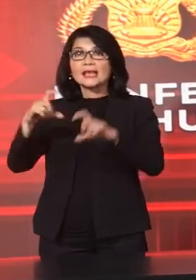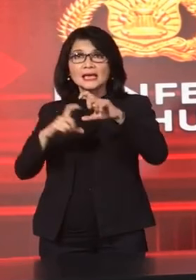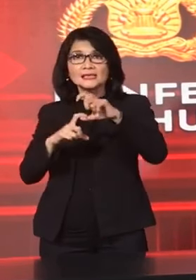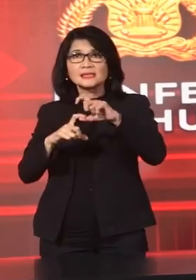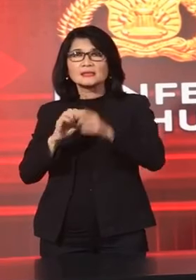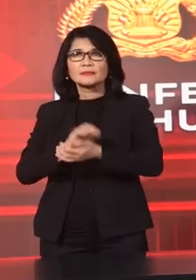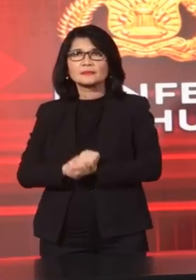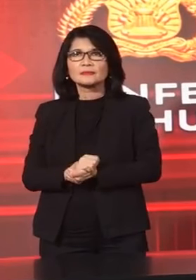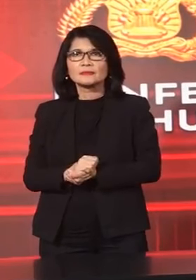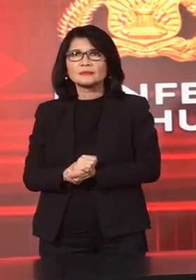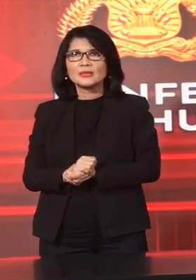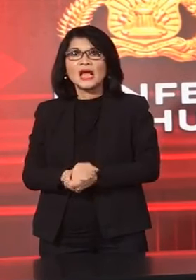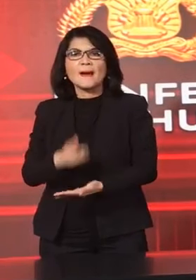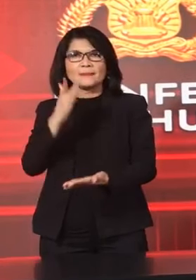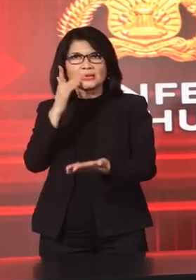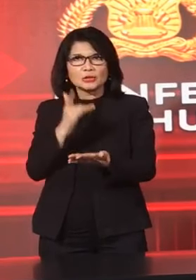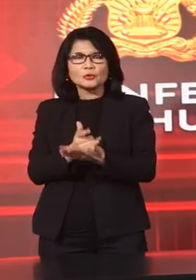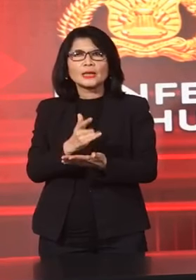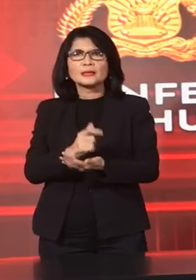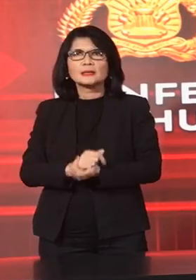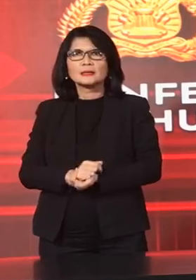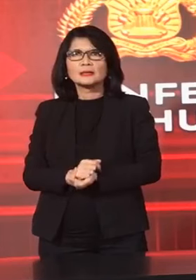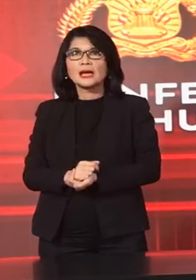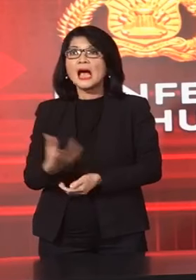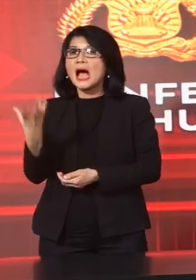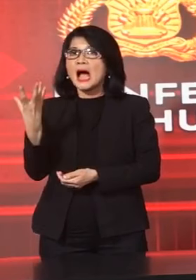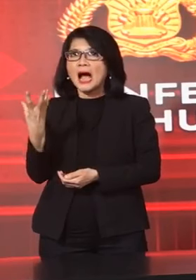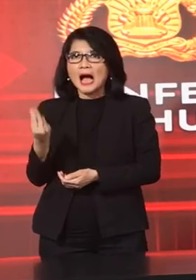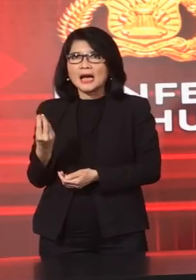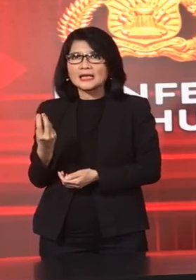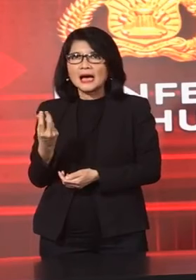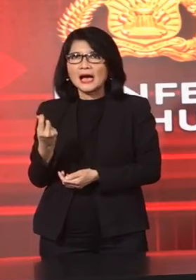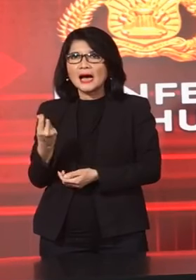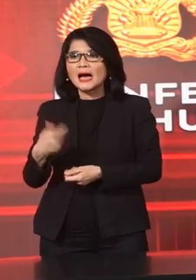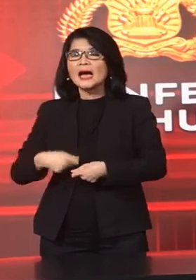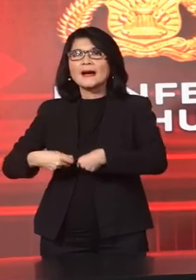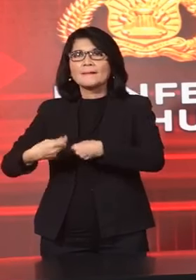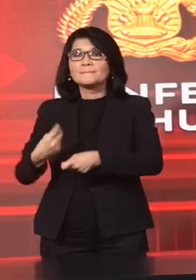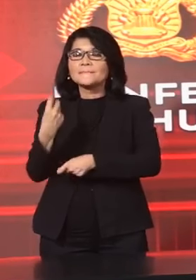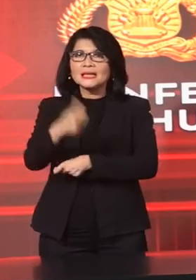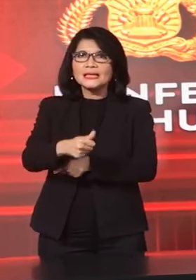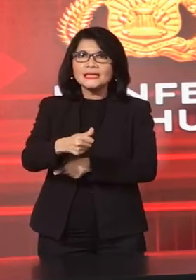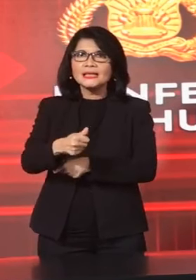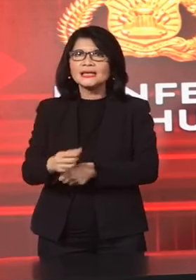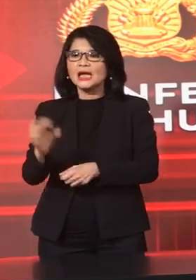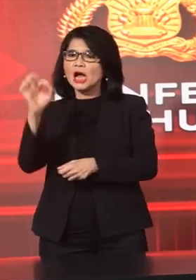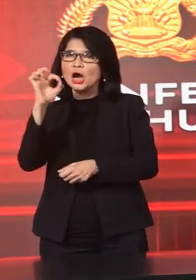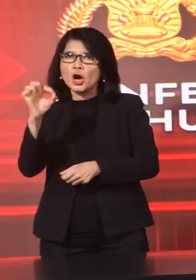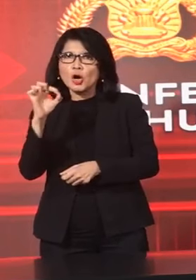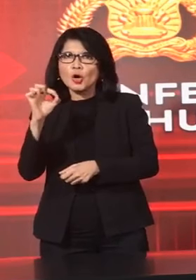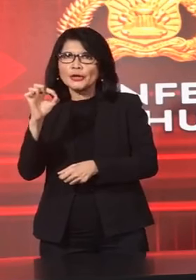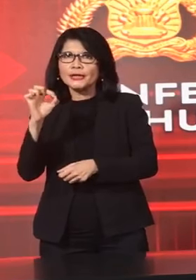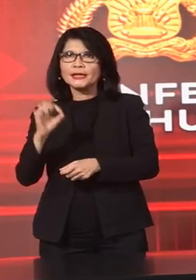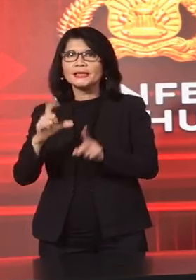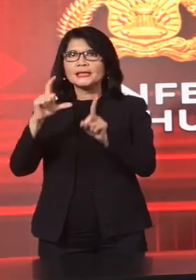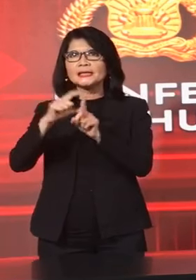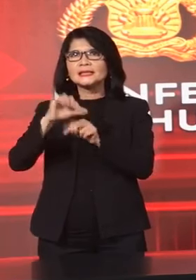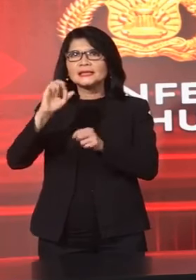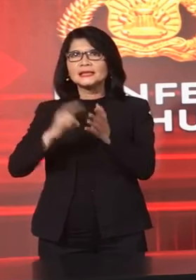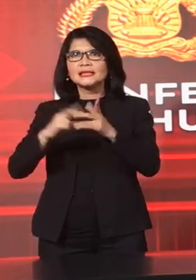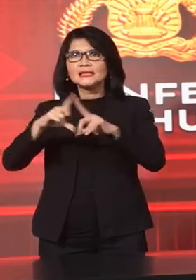Menentukan Harga Beli Koin Dinar Dan Dirham